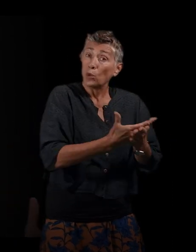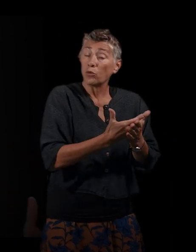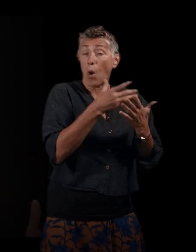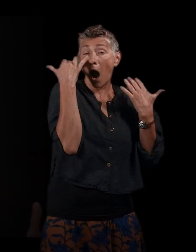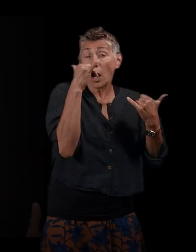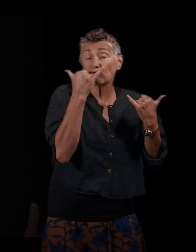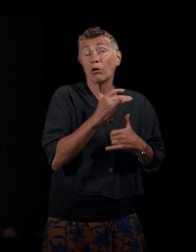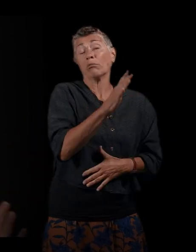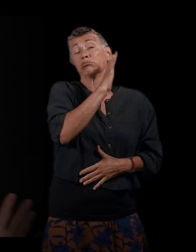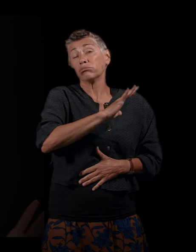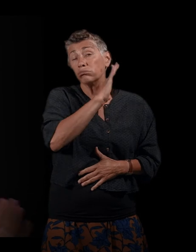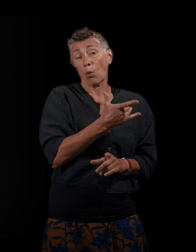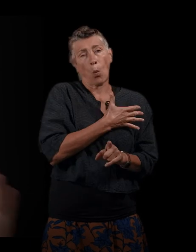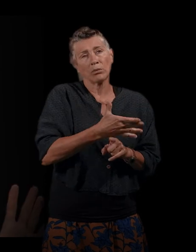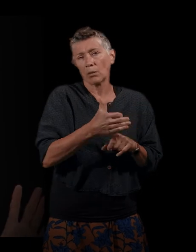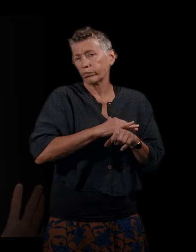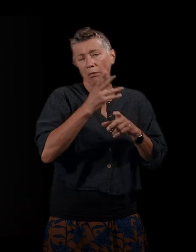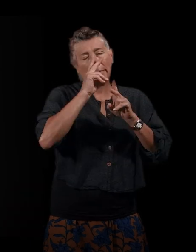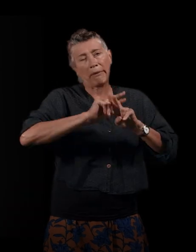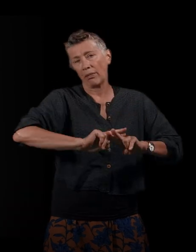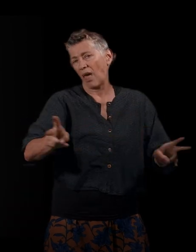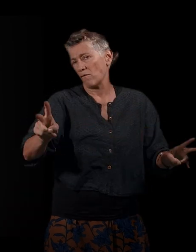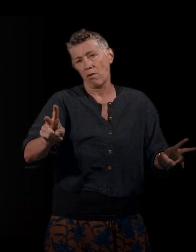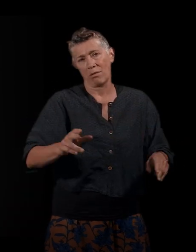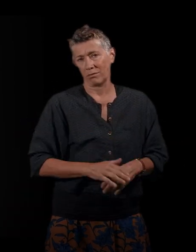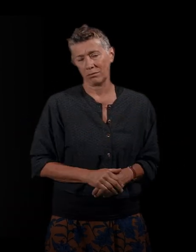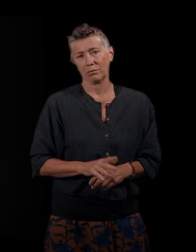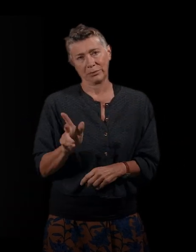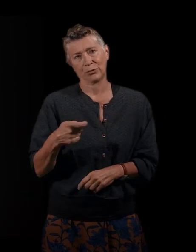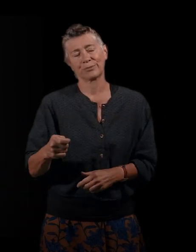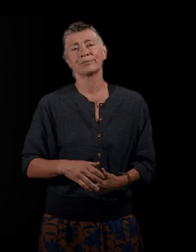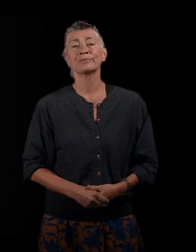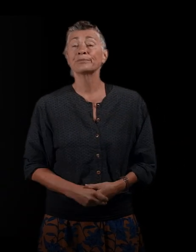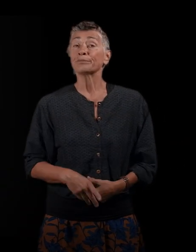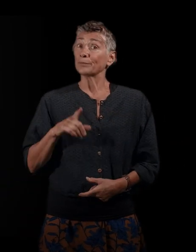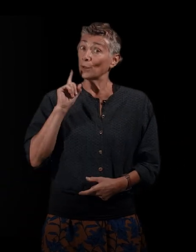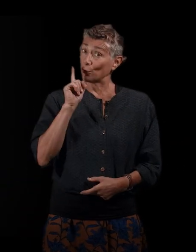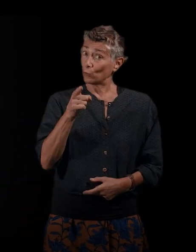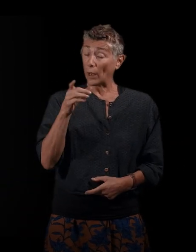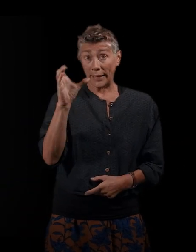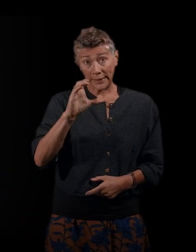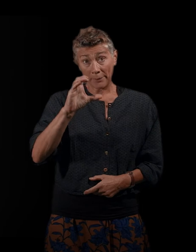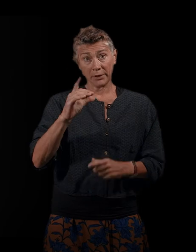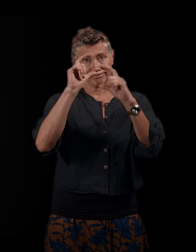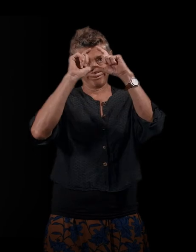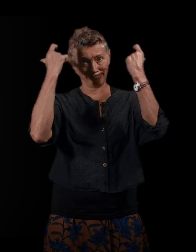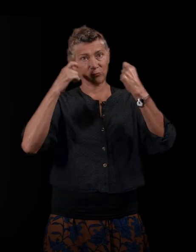arrière-grands-mères. Ça n'a rien à voir,'est pas du tout le même contexte. Camille, vous êtes géographe, donc on imaginerait que vous travailliez avec